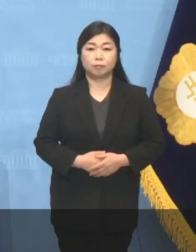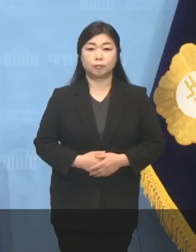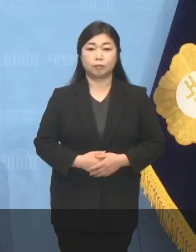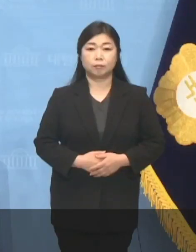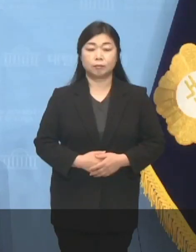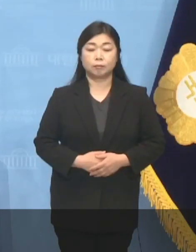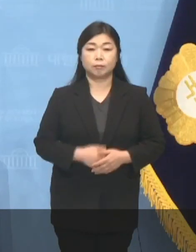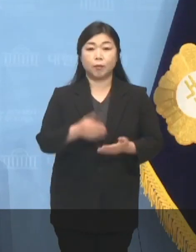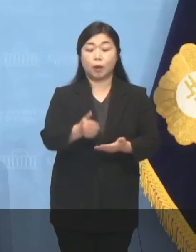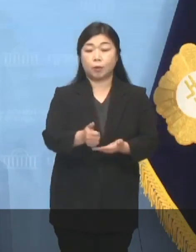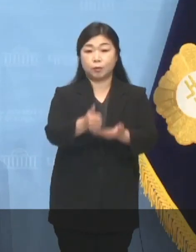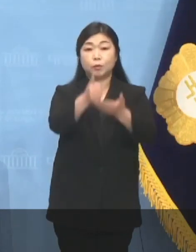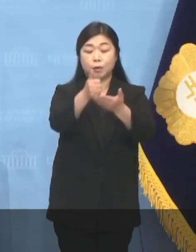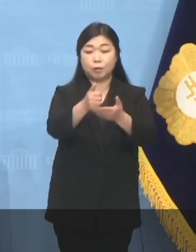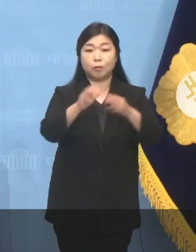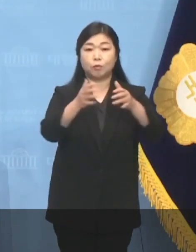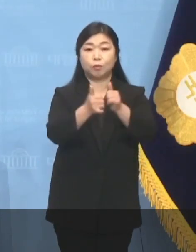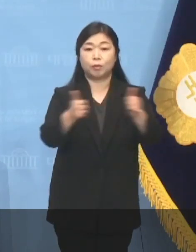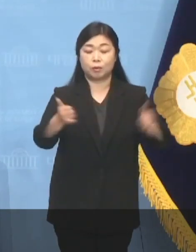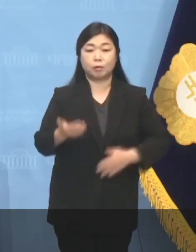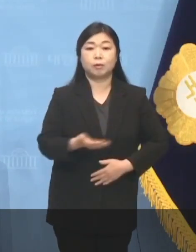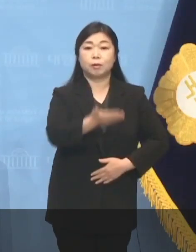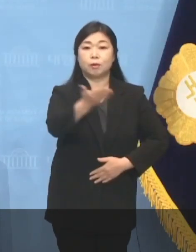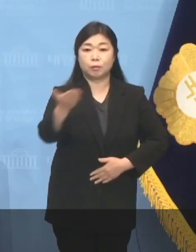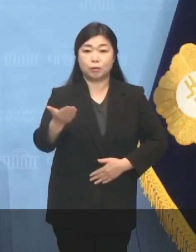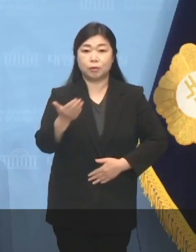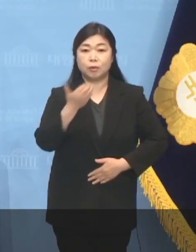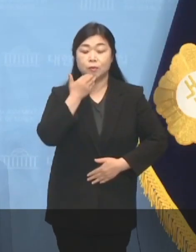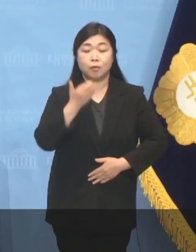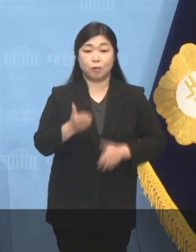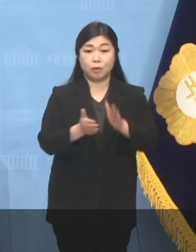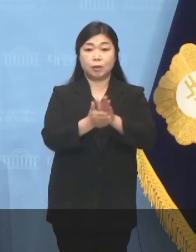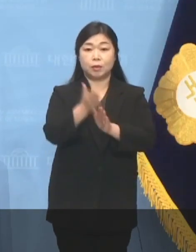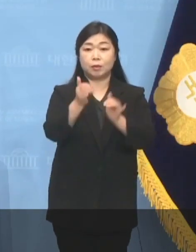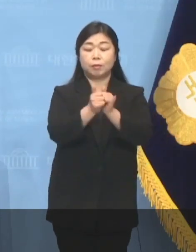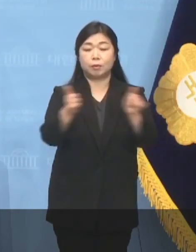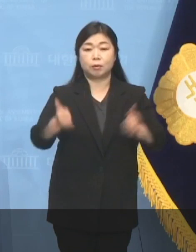존경하는 국민 여러분, 서울시민 여러분,